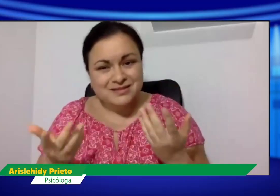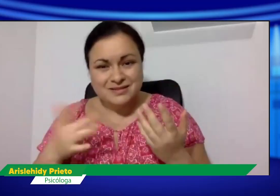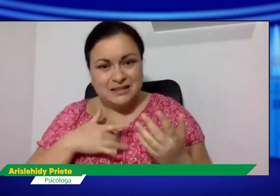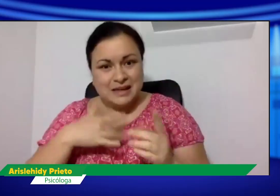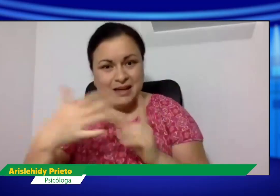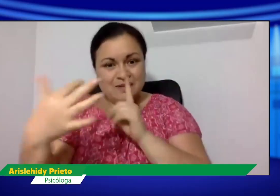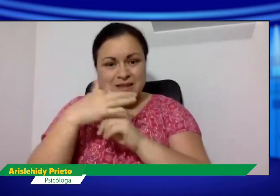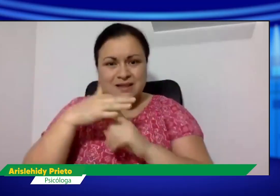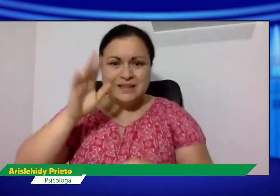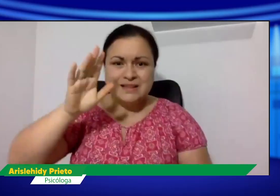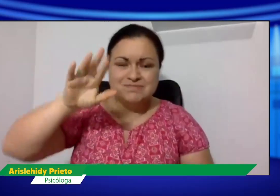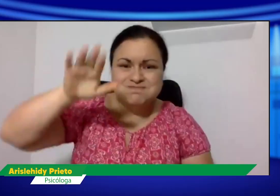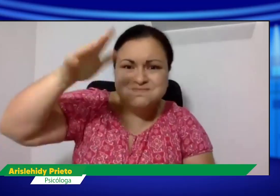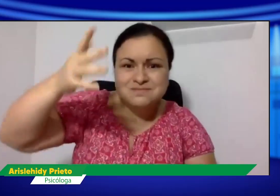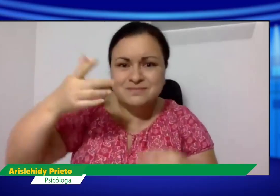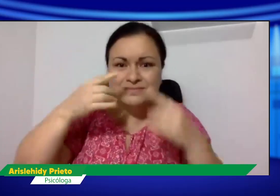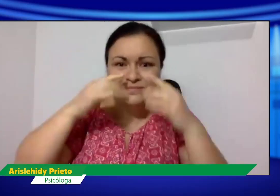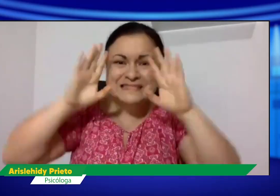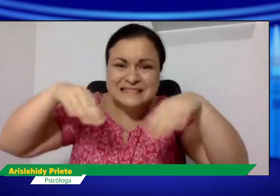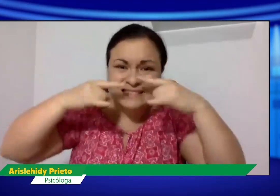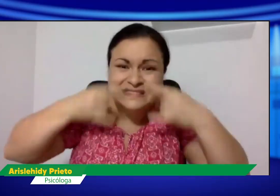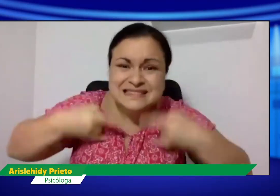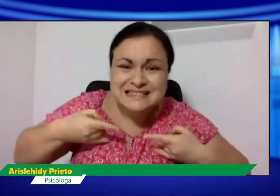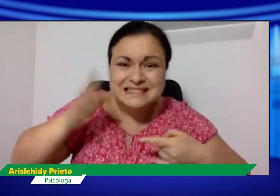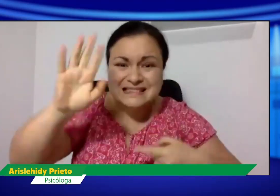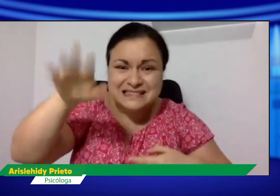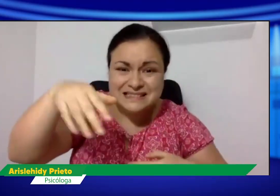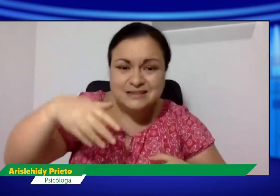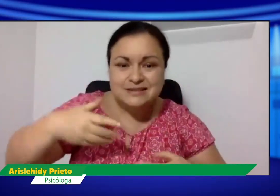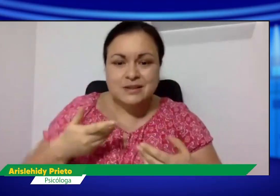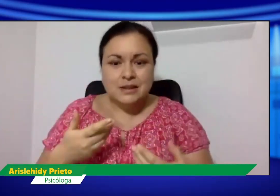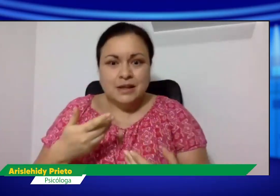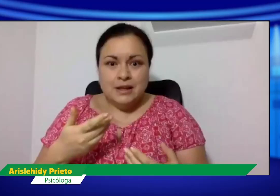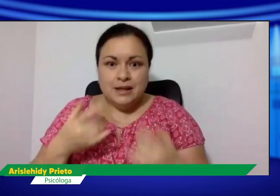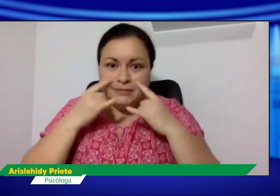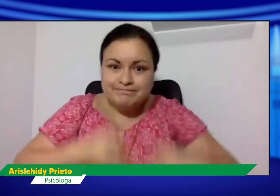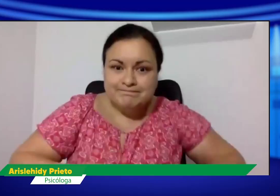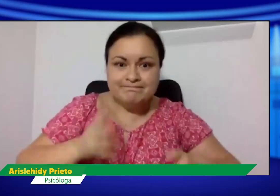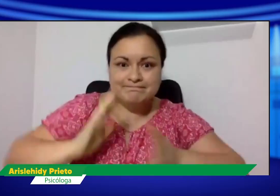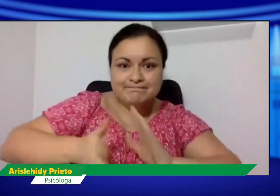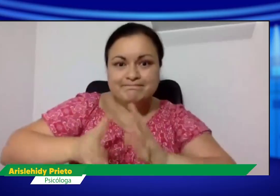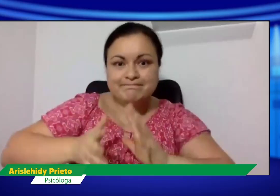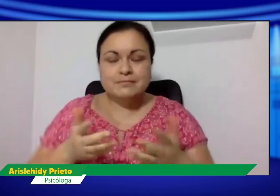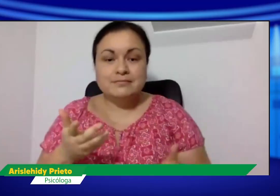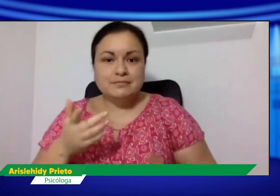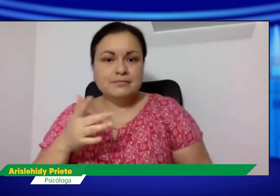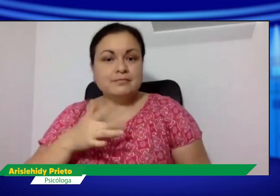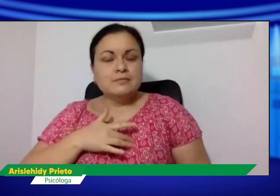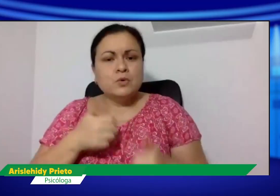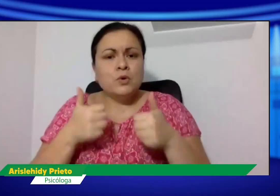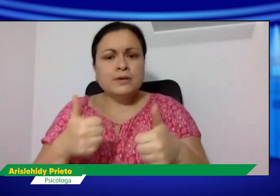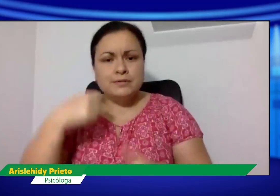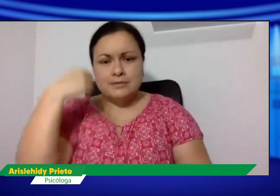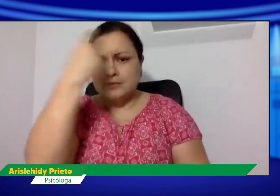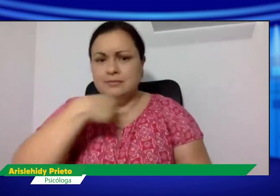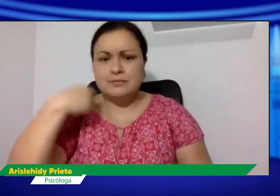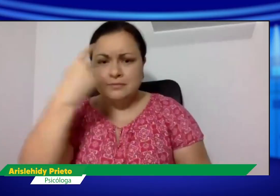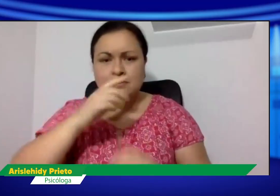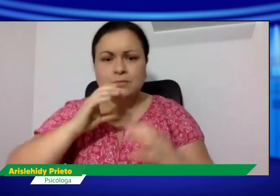cómodo, no es cómodo con tapabocas para las personas sordas. Le pedimos, ven, quítate el tapabocas, retíratelo, pues para que se entienda la lengua de